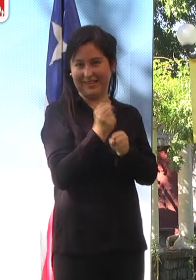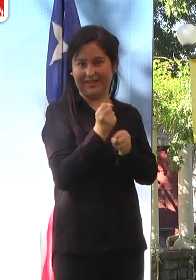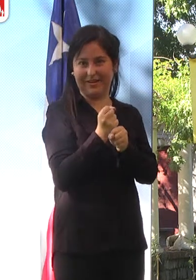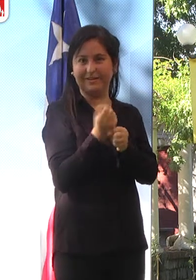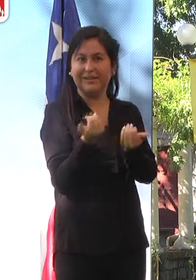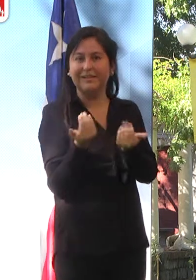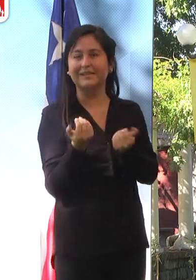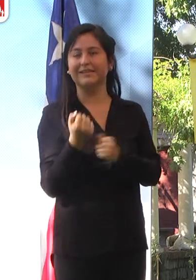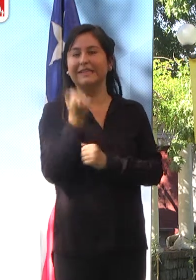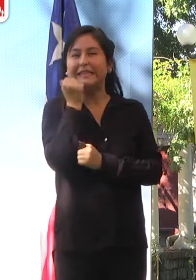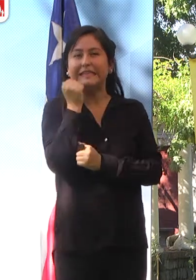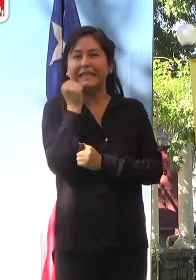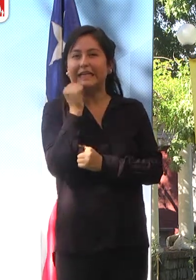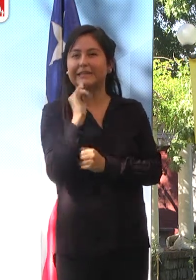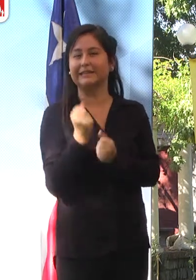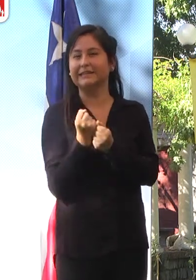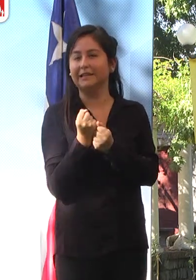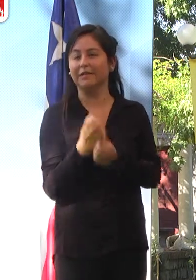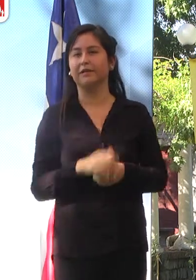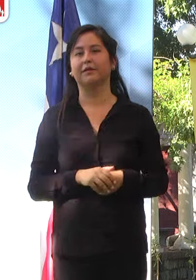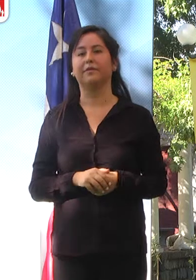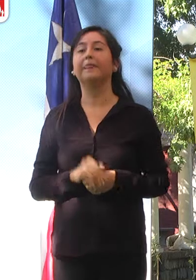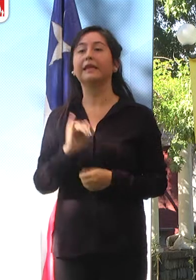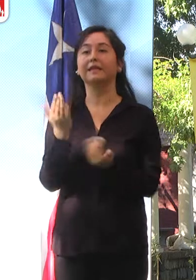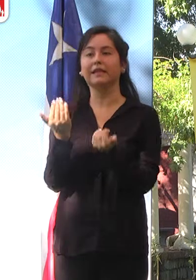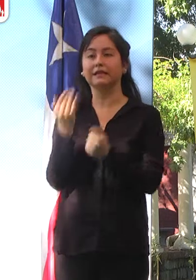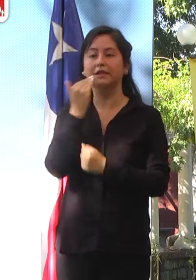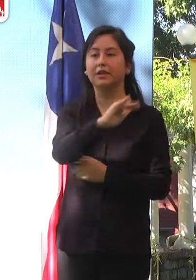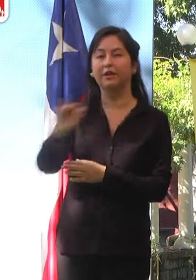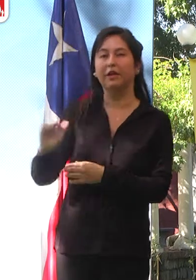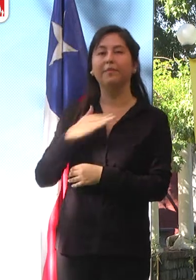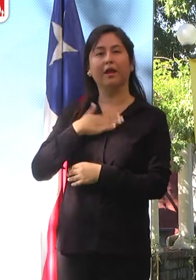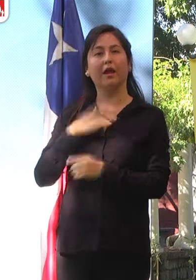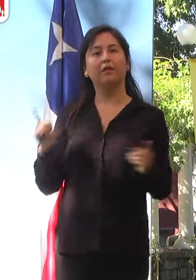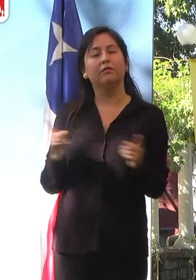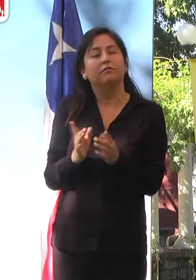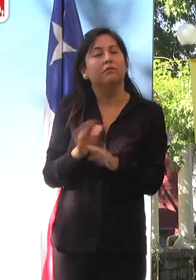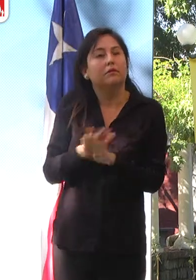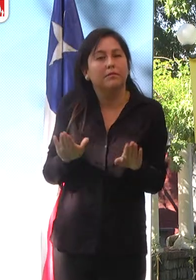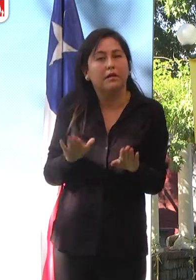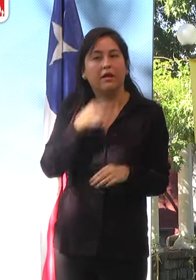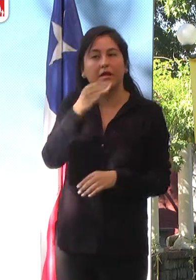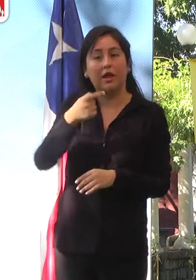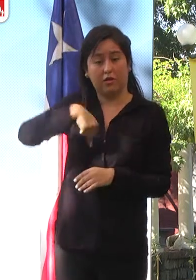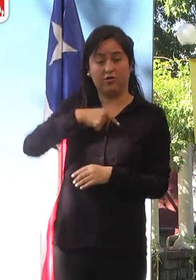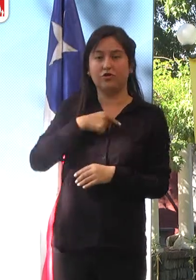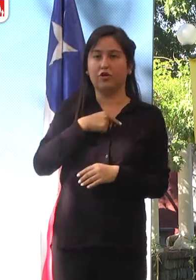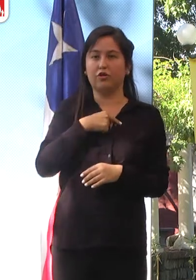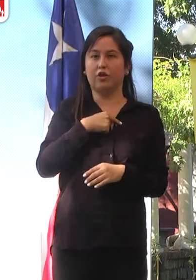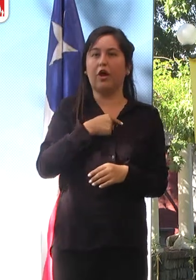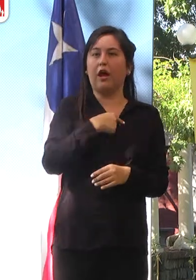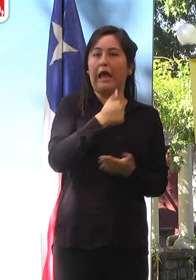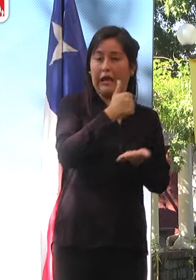ese cariño que a veces es apretado. Lo necesitan también esos niños. Quiero terminar diciendo que nosotros en el Congreso tenemos mucho trabajo por